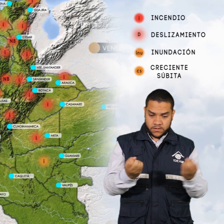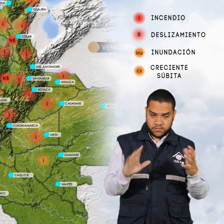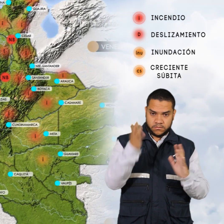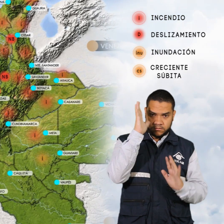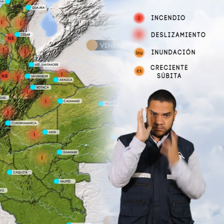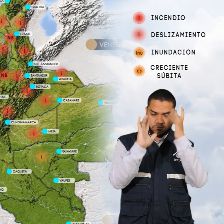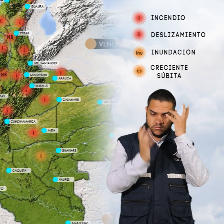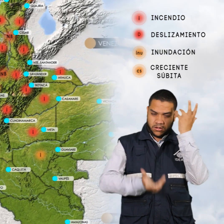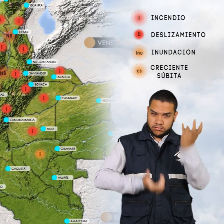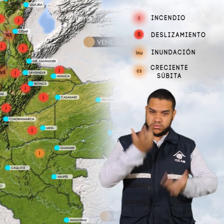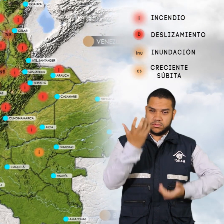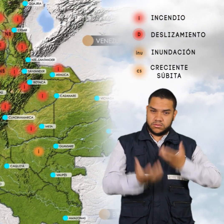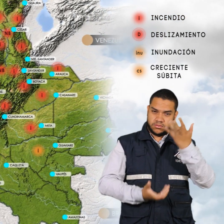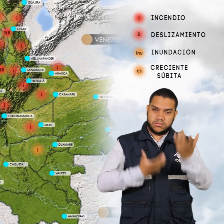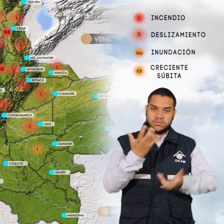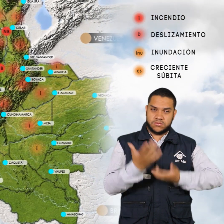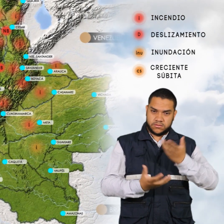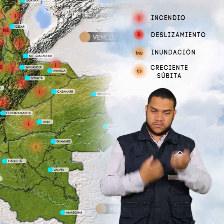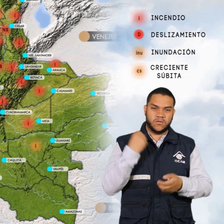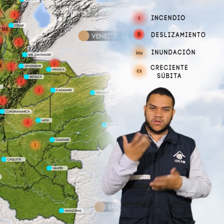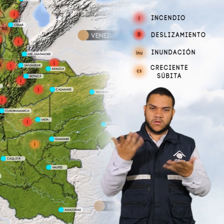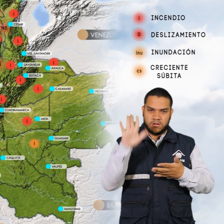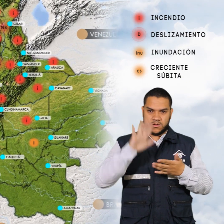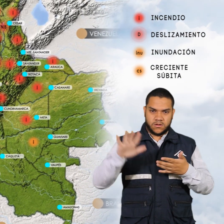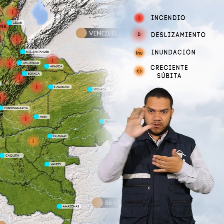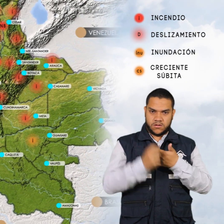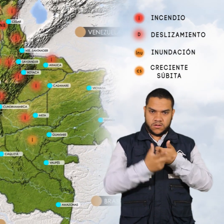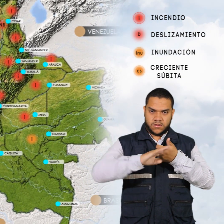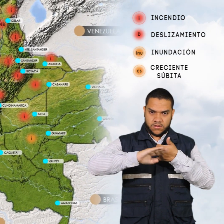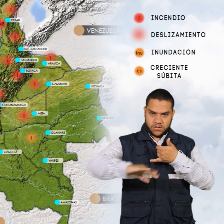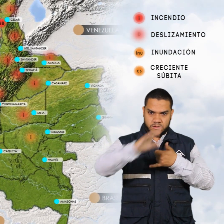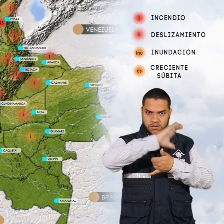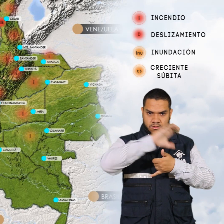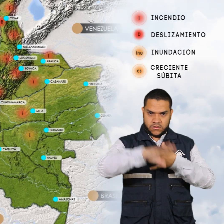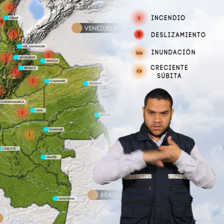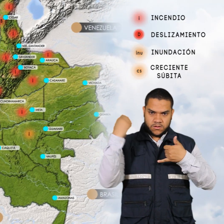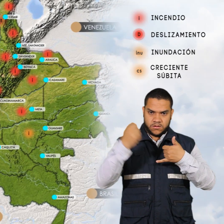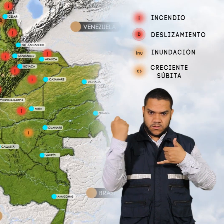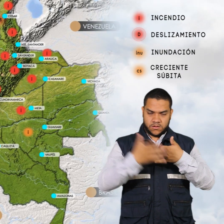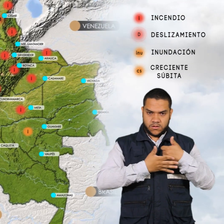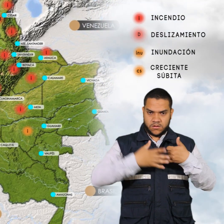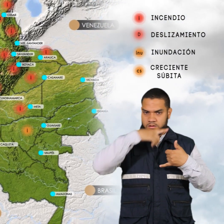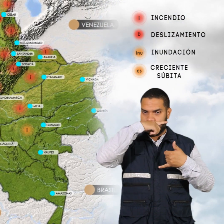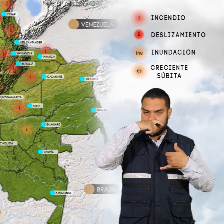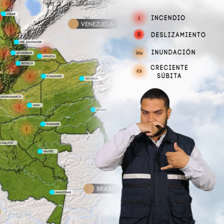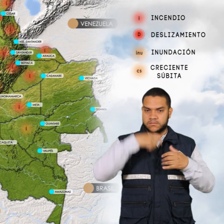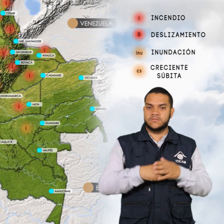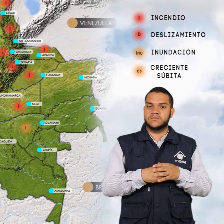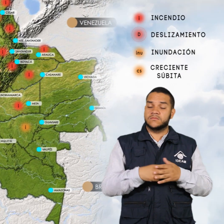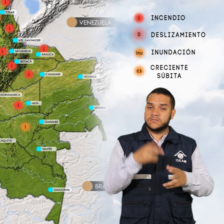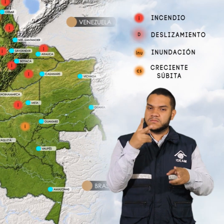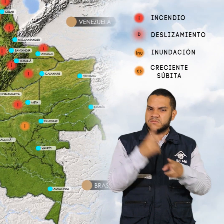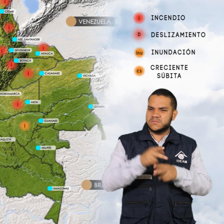de la cobertura vegetal en algunos sectores de las regiones Andina, Caribe, Orinoquía y Amazonía. Alerta